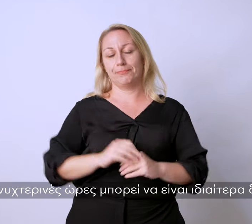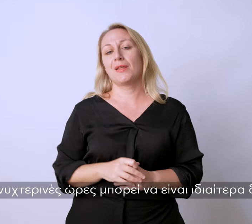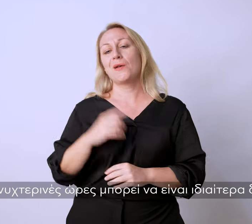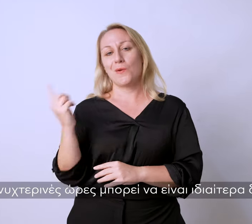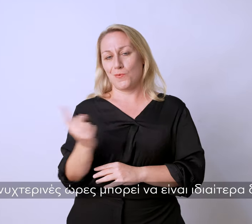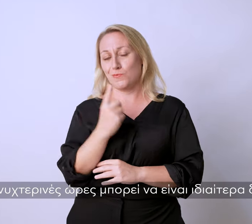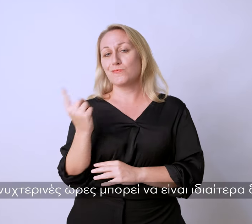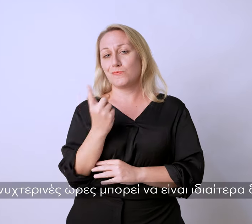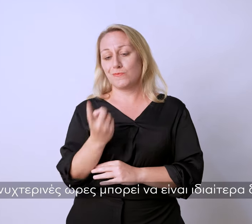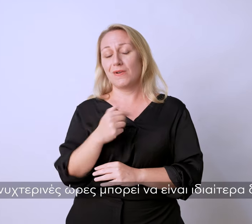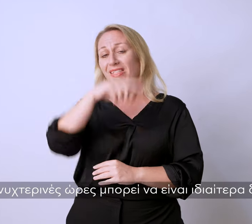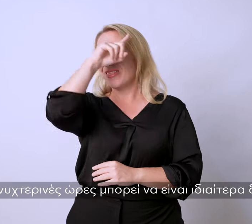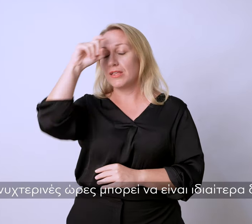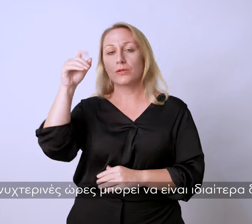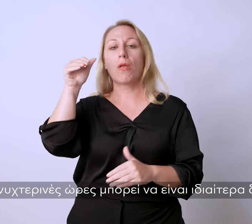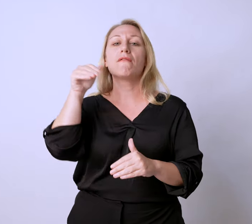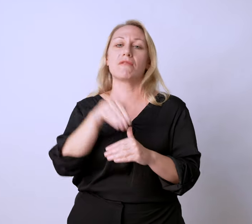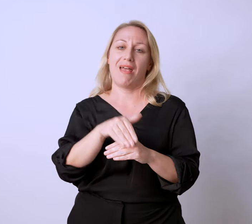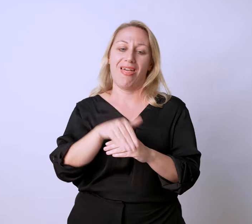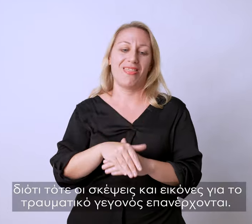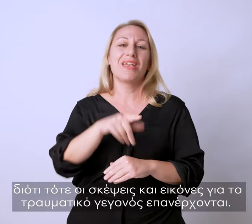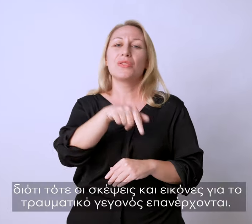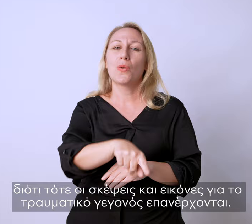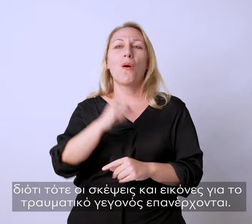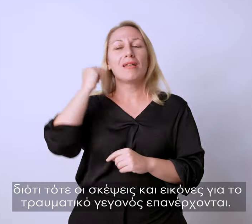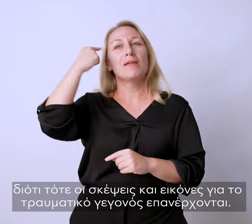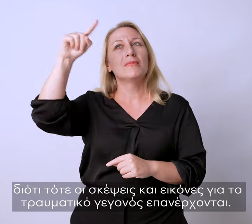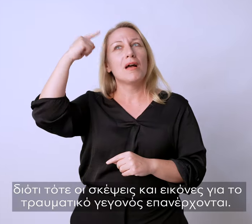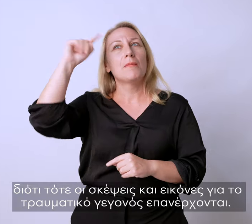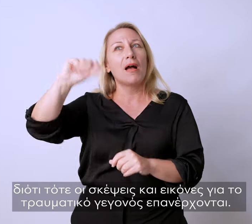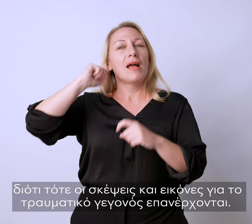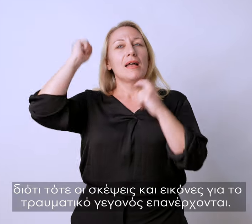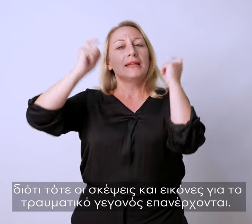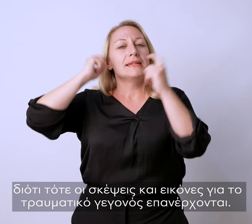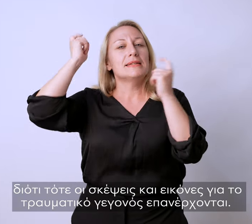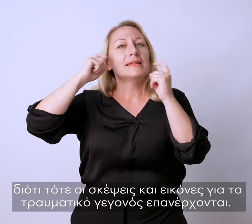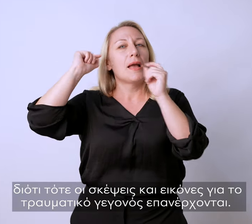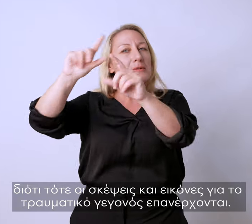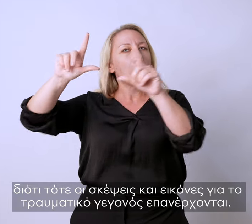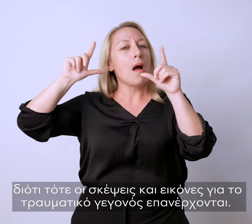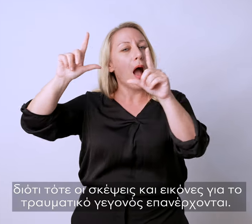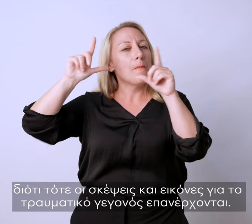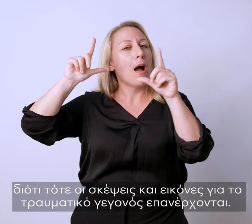νυχτερινές ώρες μπορεί να είναι ιδιαίτερα δύσκολες, διότι τότε οι σκέψεις και οι εικόνες για το τραυματικό γεγονός επανέρχονται.